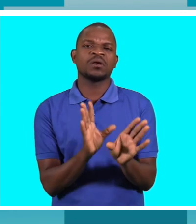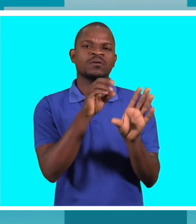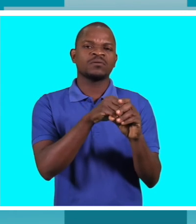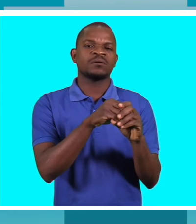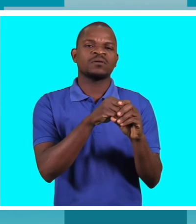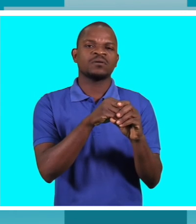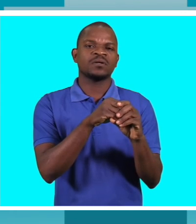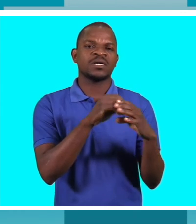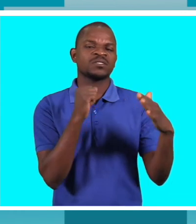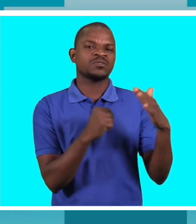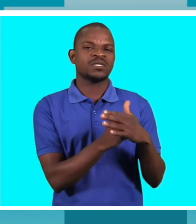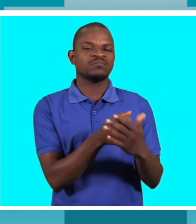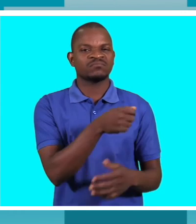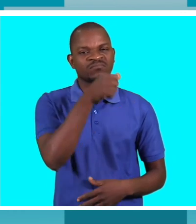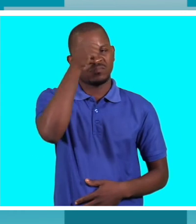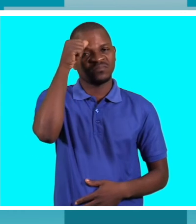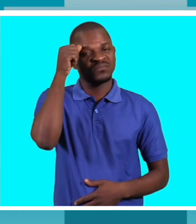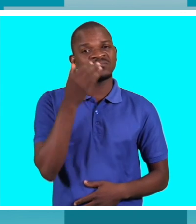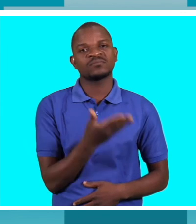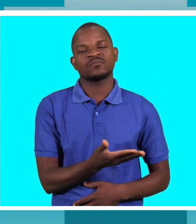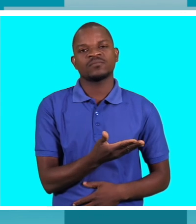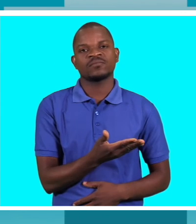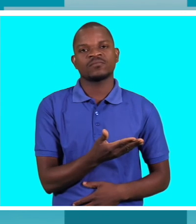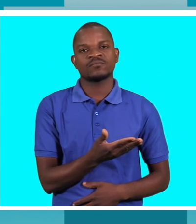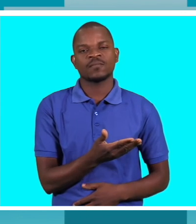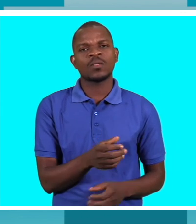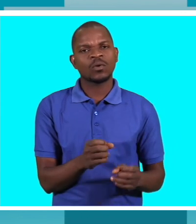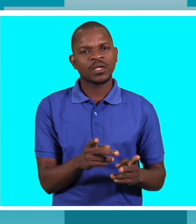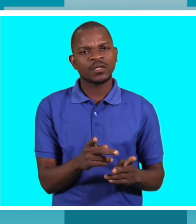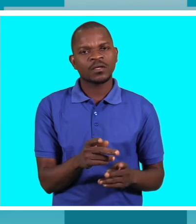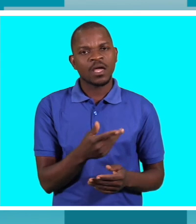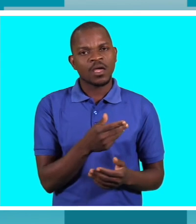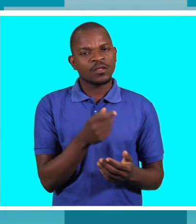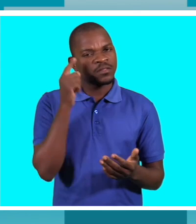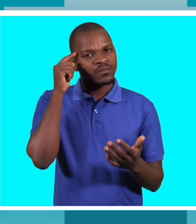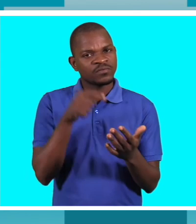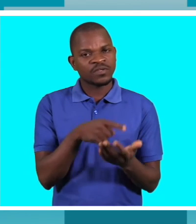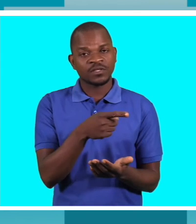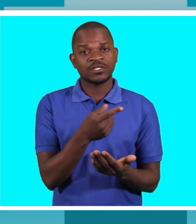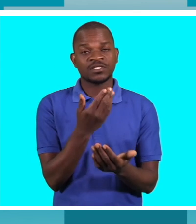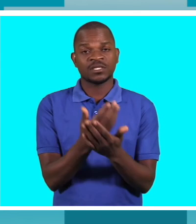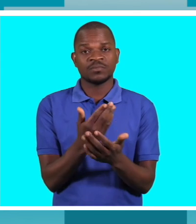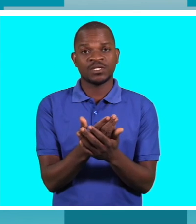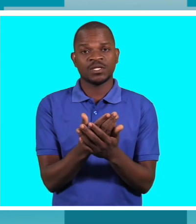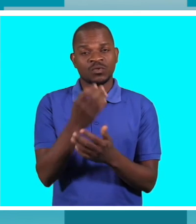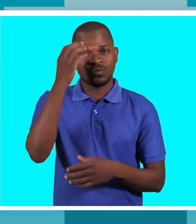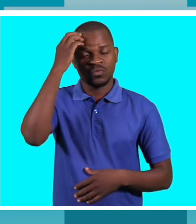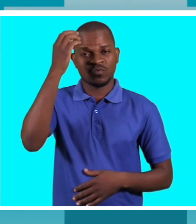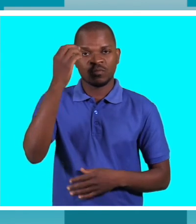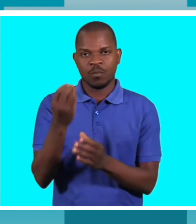a ação social não está a conseguir o Cantol está a pedir ao próximo governo que haja uma direção nacional